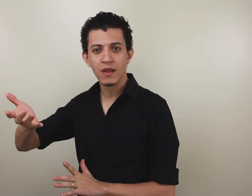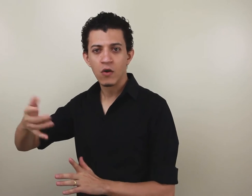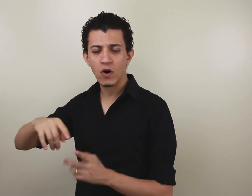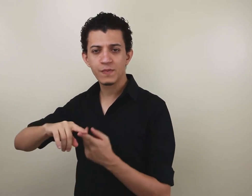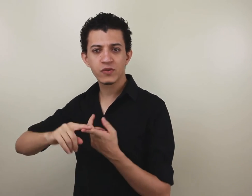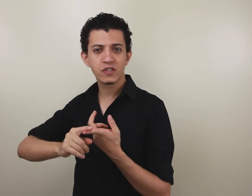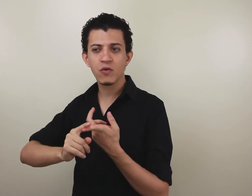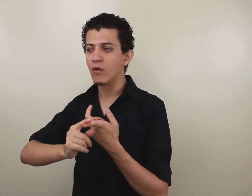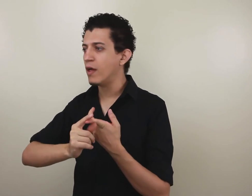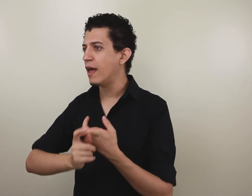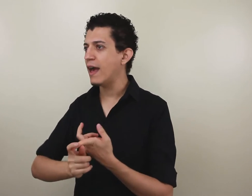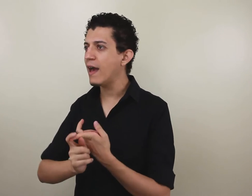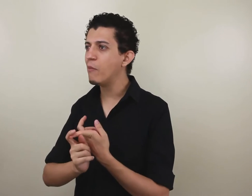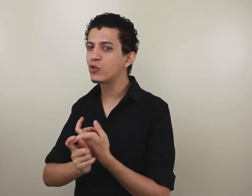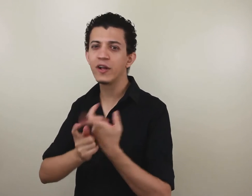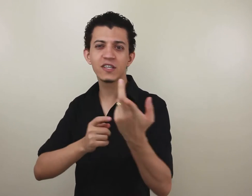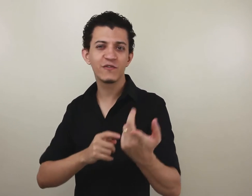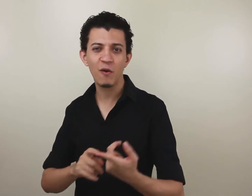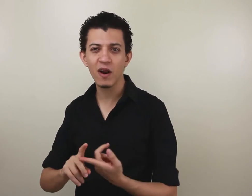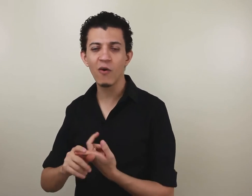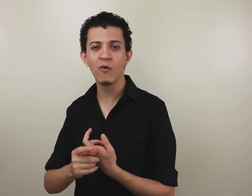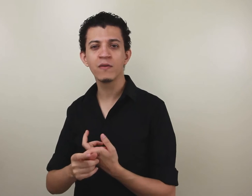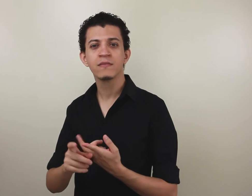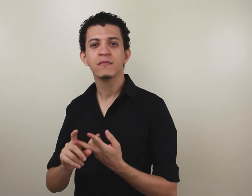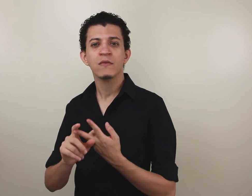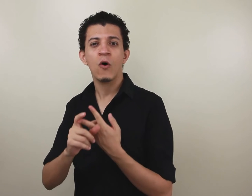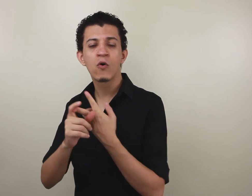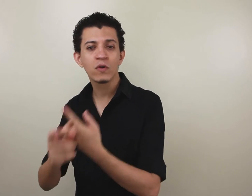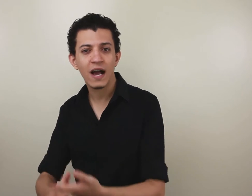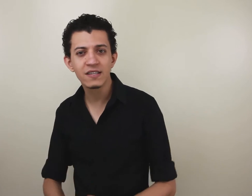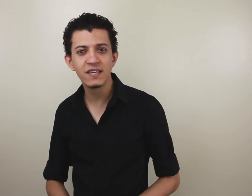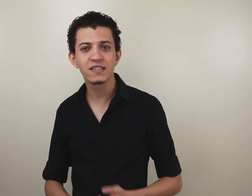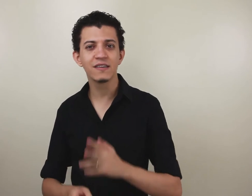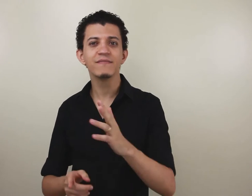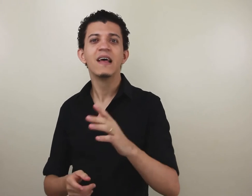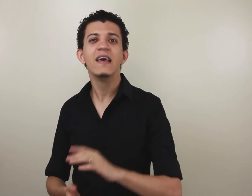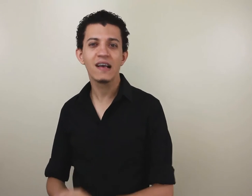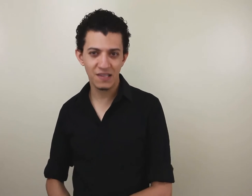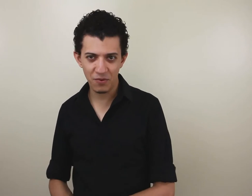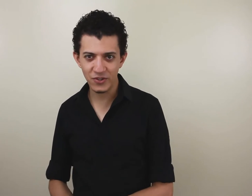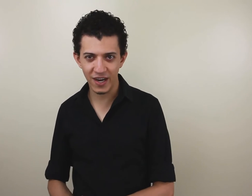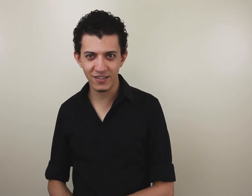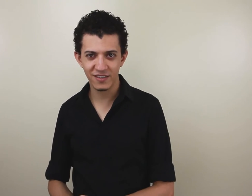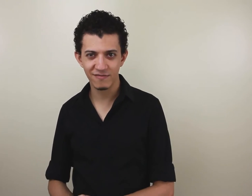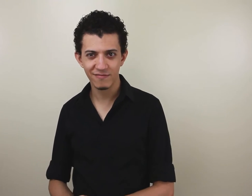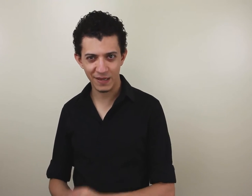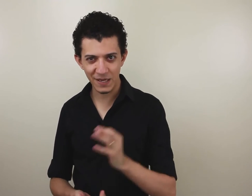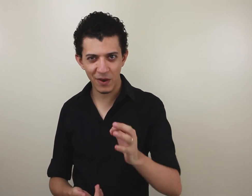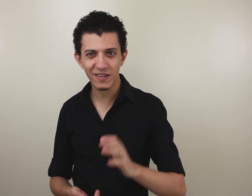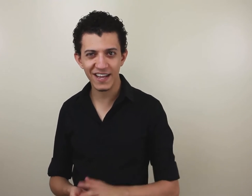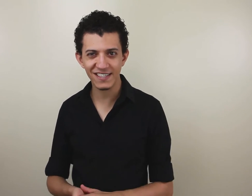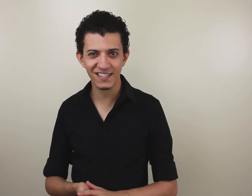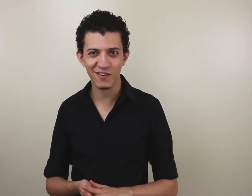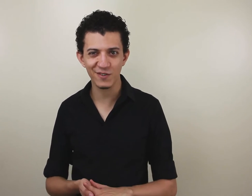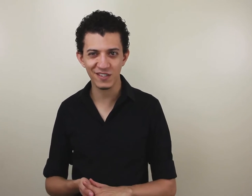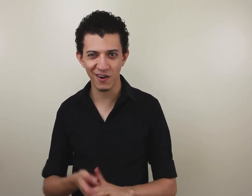Quantas pessoas são motoristas de Fórmula 1, ou com taxista, e assim por diante. Percebeu que interessante essa construção?